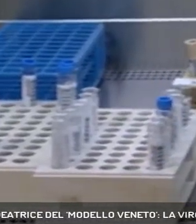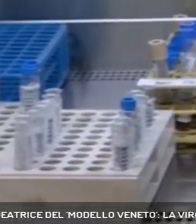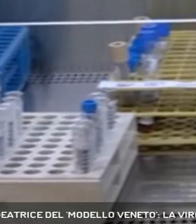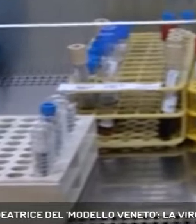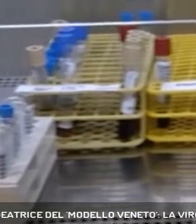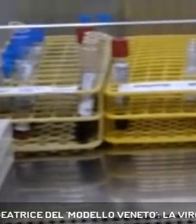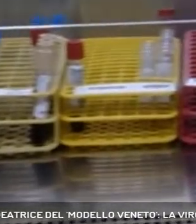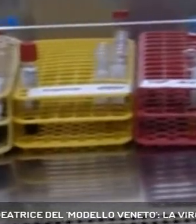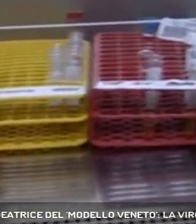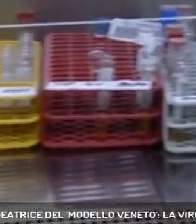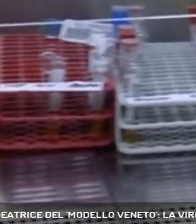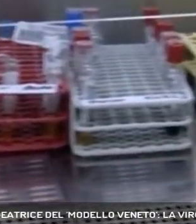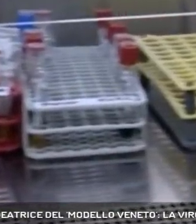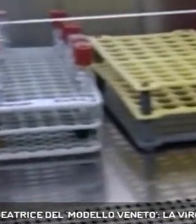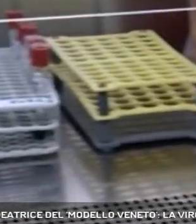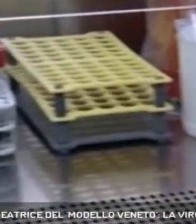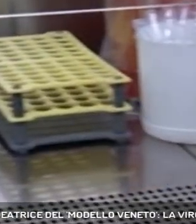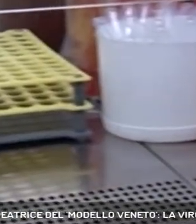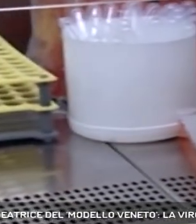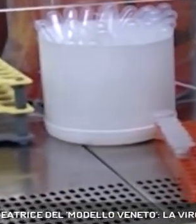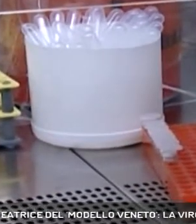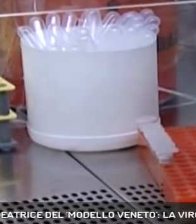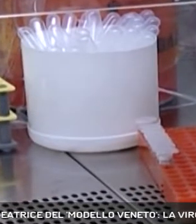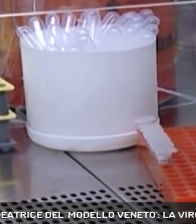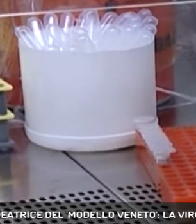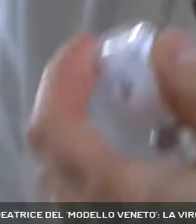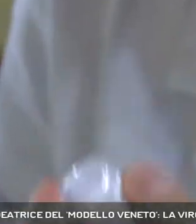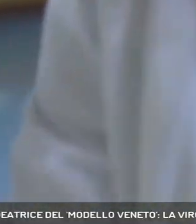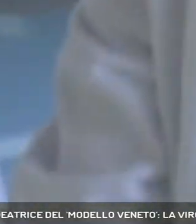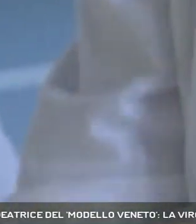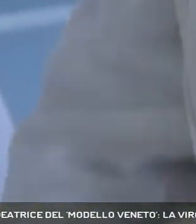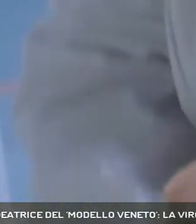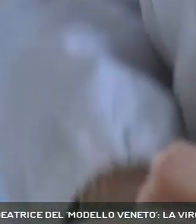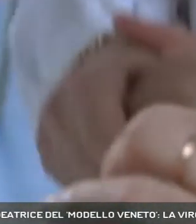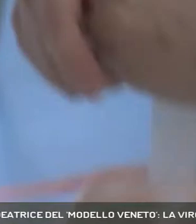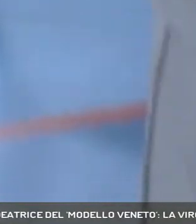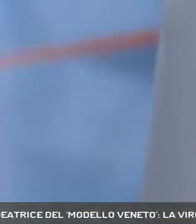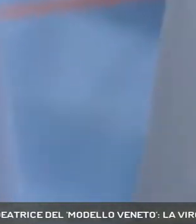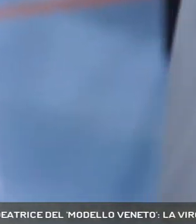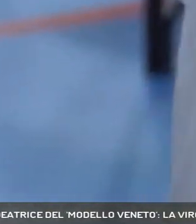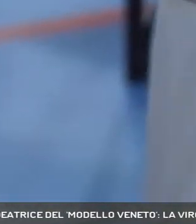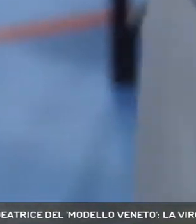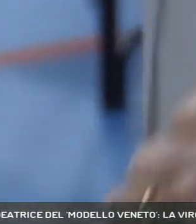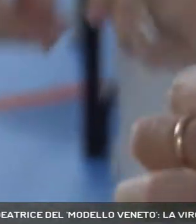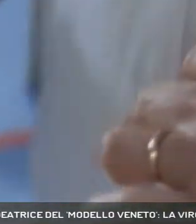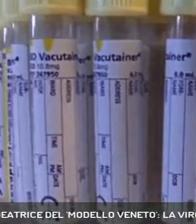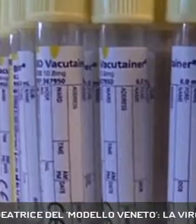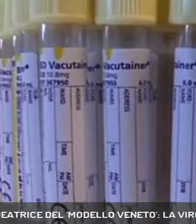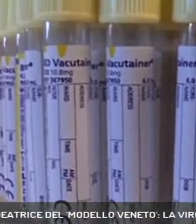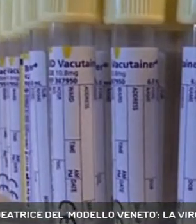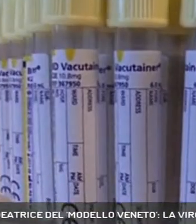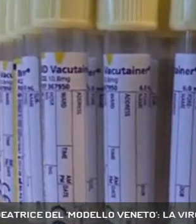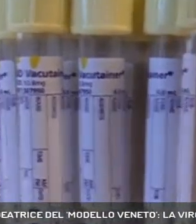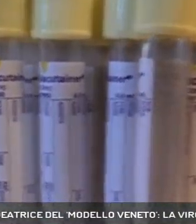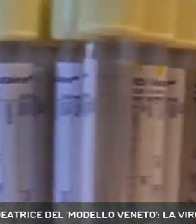indica cioè quanto la malattia sia contagiosa. Stabilito questo, si va alla fase successiva, che tecnicamente si